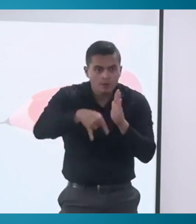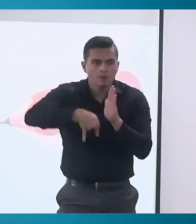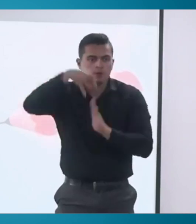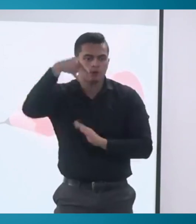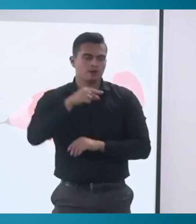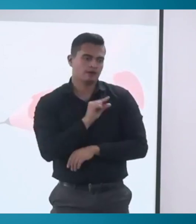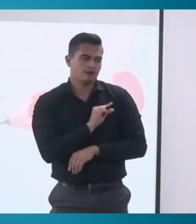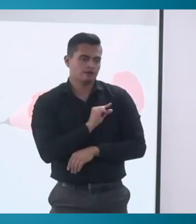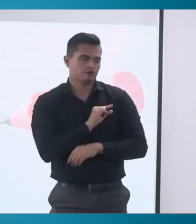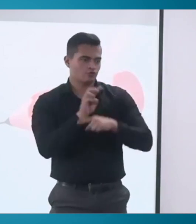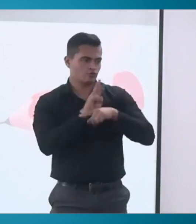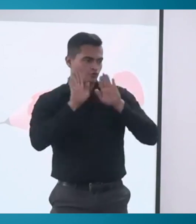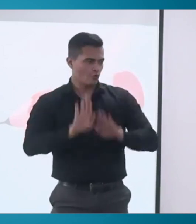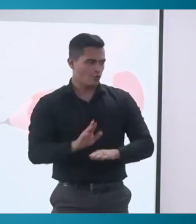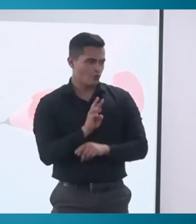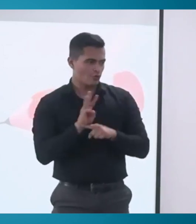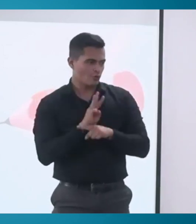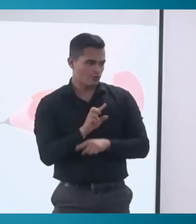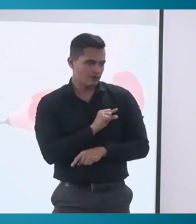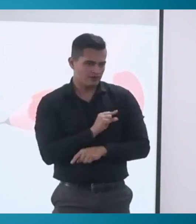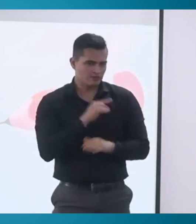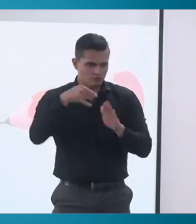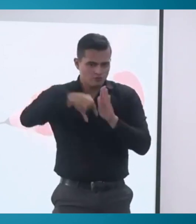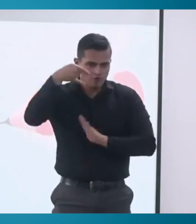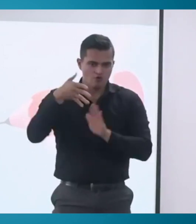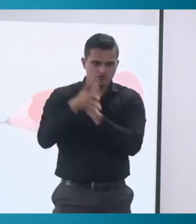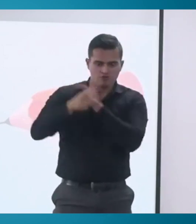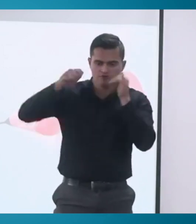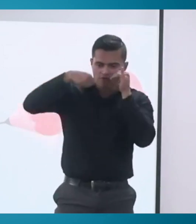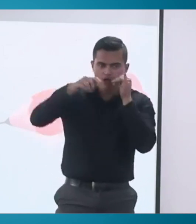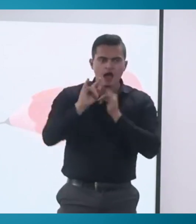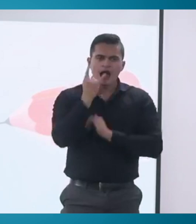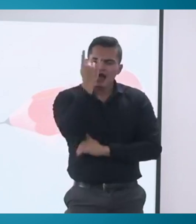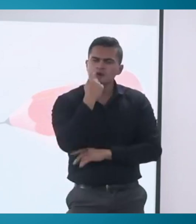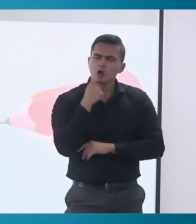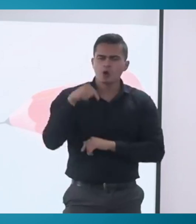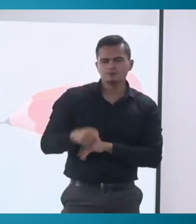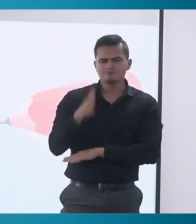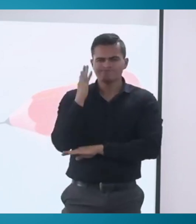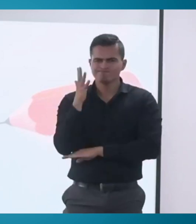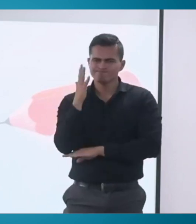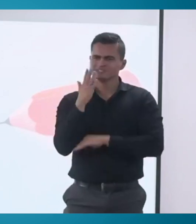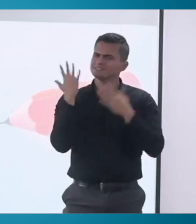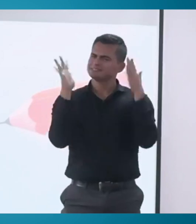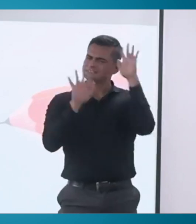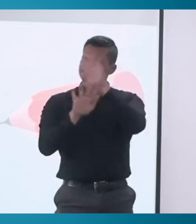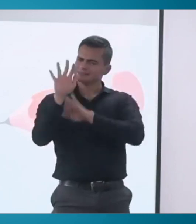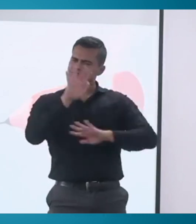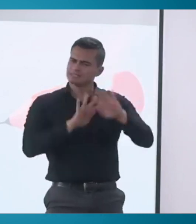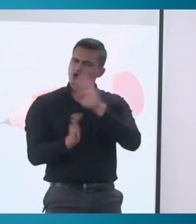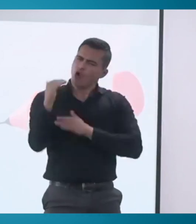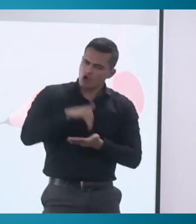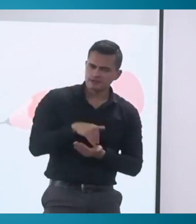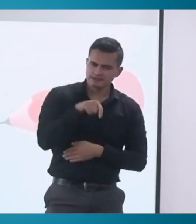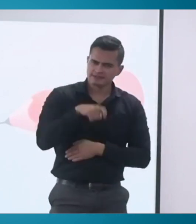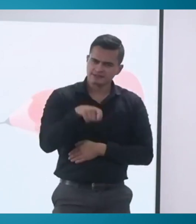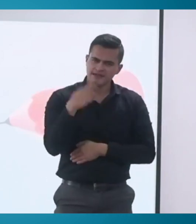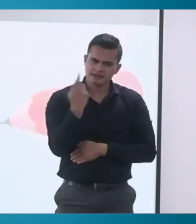durante las conferencias de las instituciones, de los tres conferencistas, pueden volverlas a